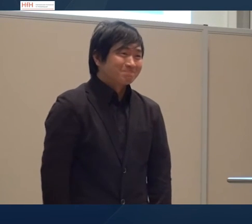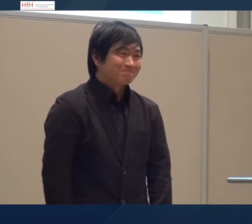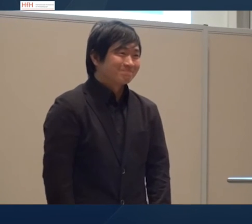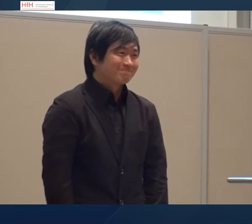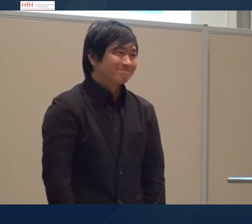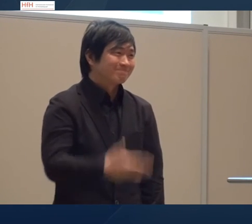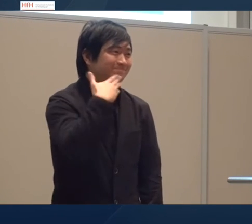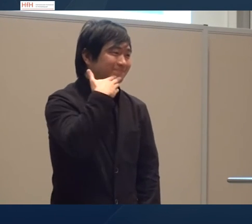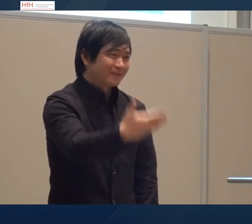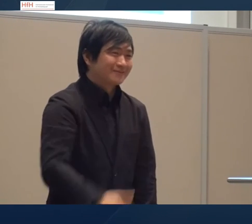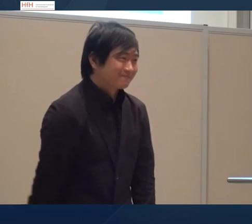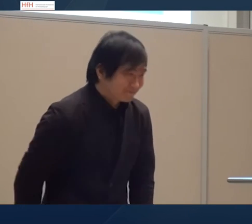diese aussehen vielen Dank